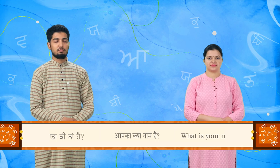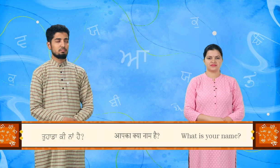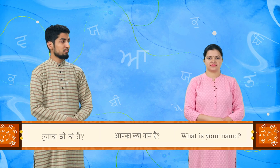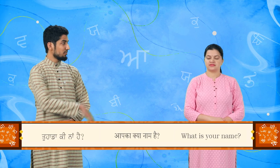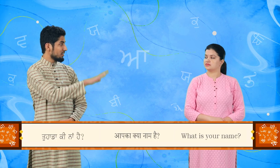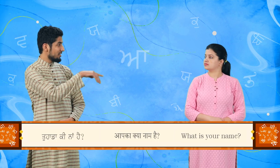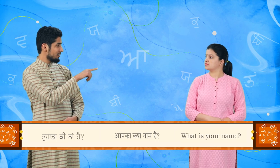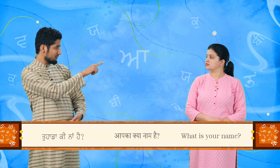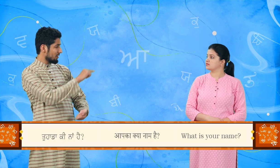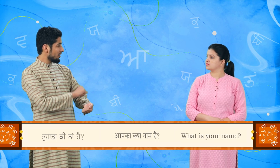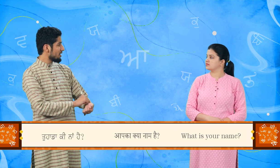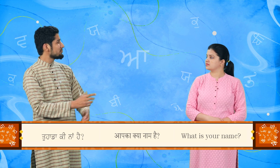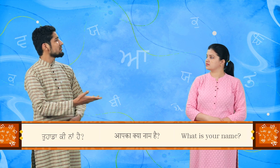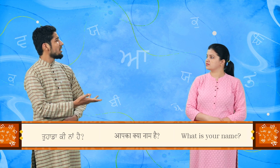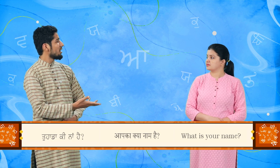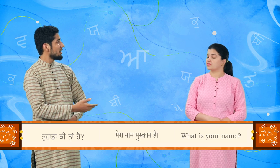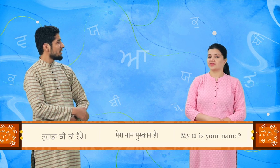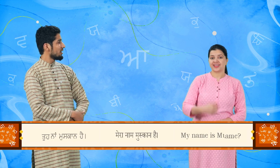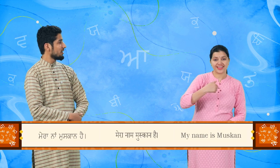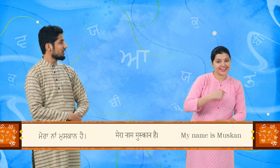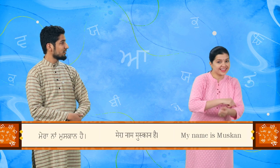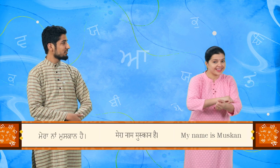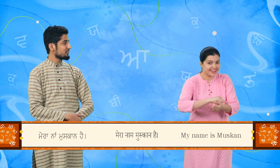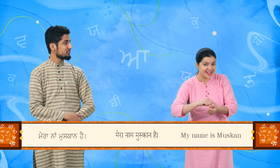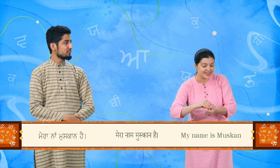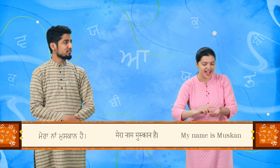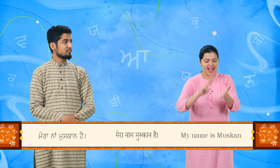तोड़ा की नाँ है? मेरा नाम मुस्कान है